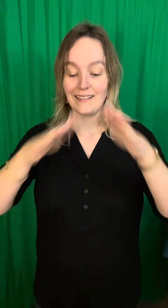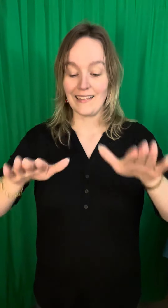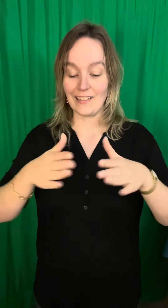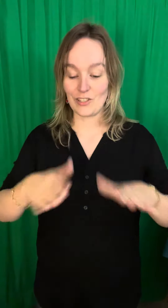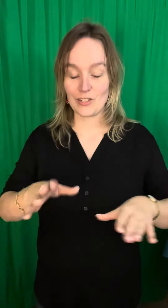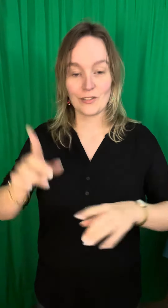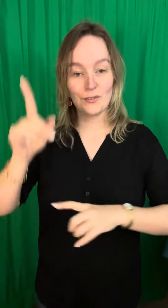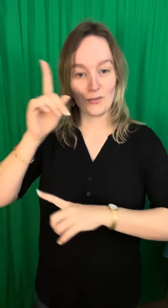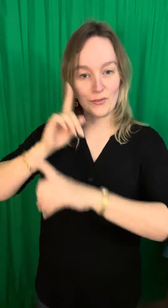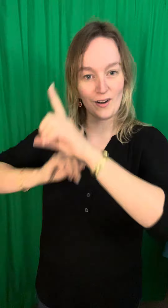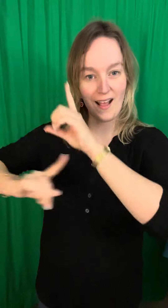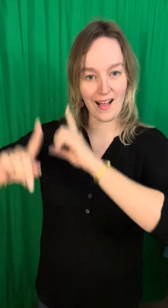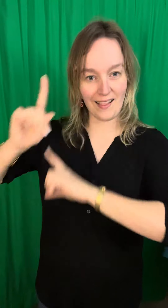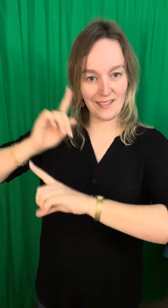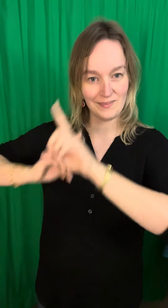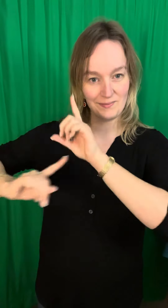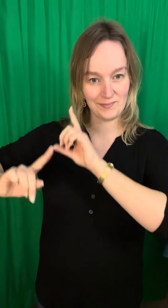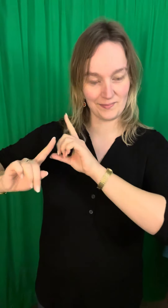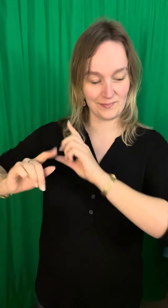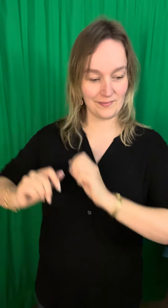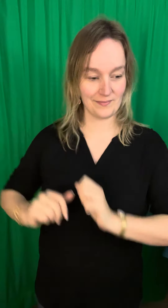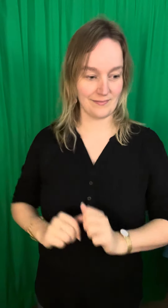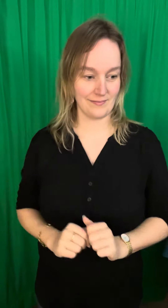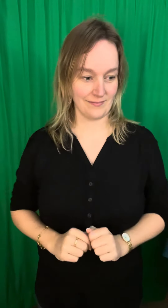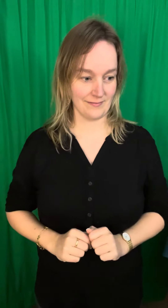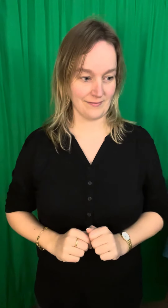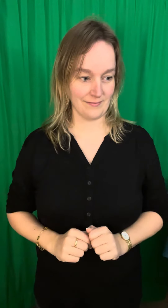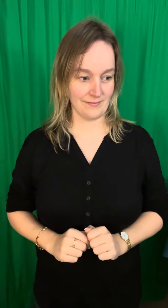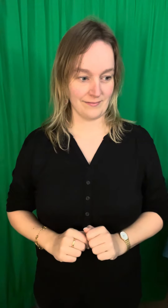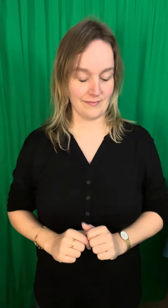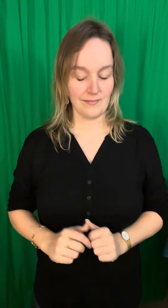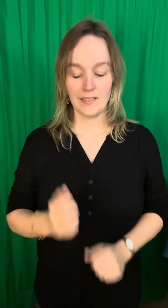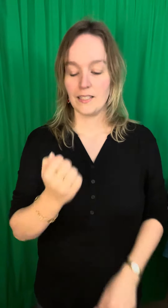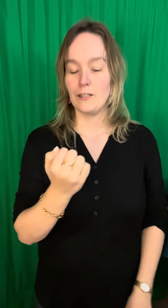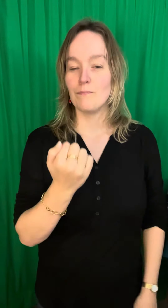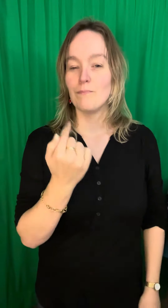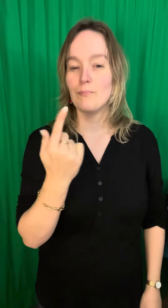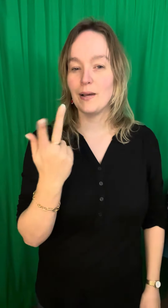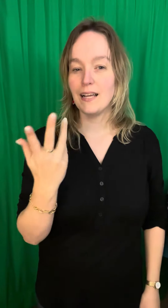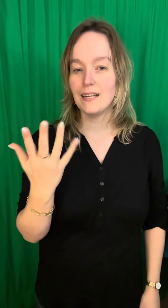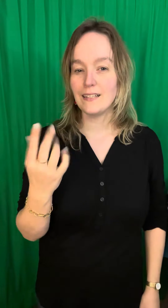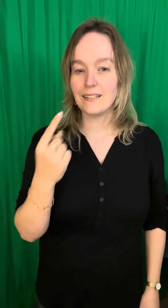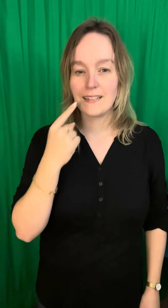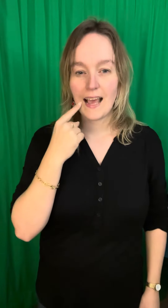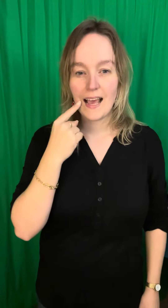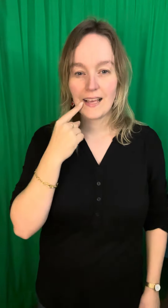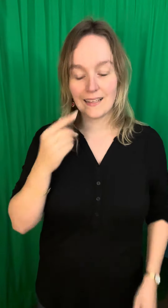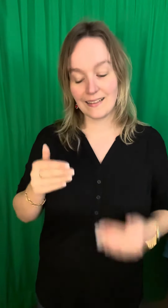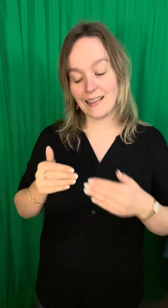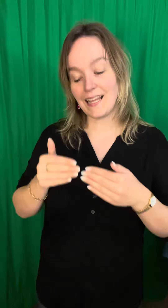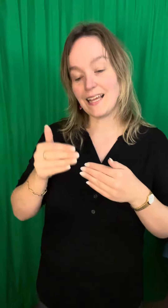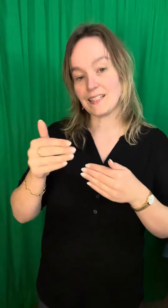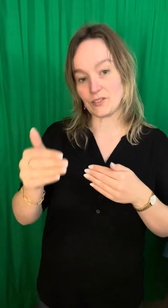kerstverhaal. Een paar dagen later